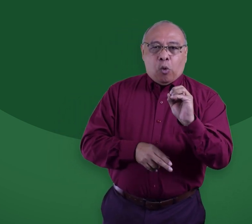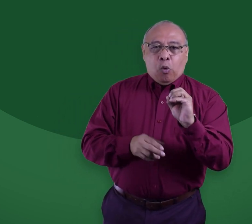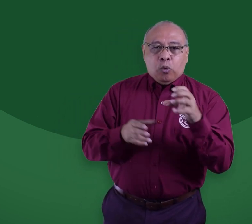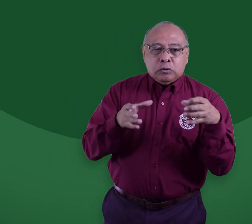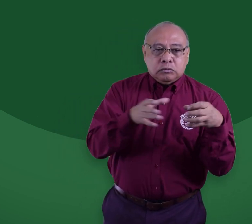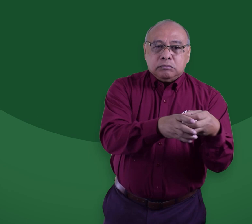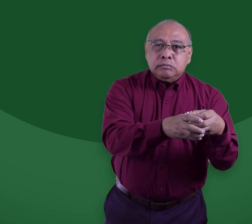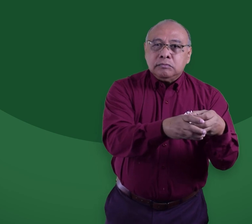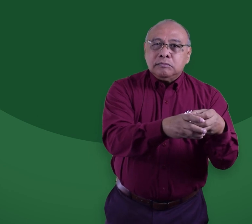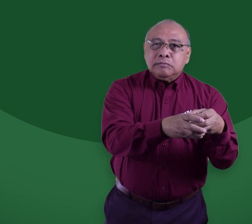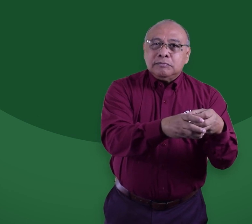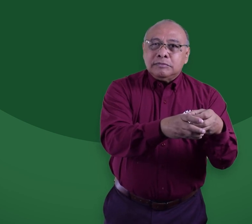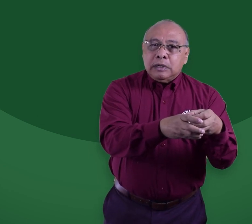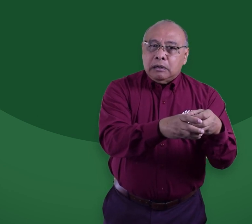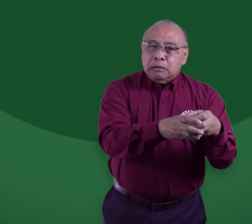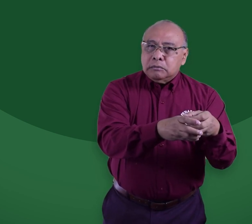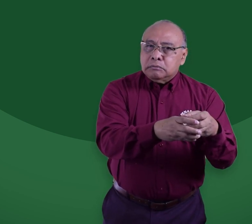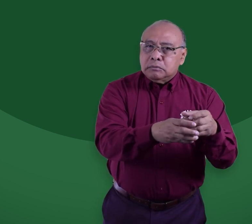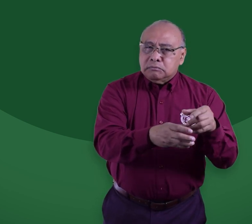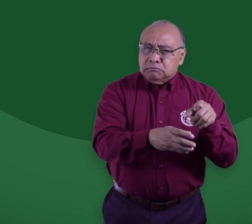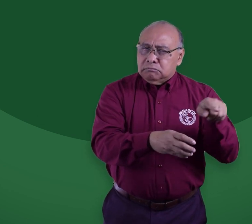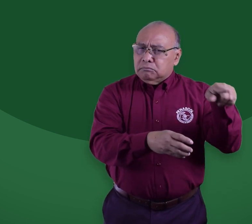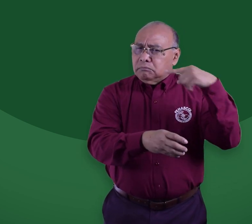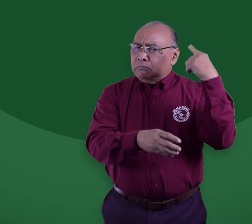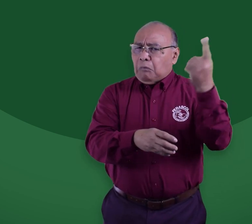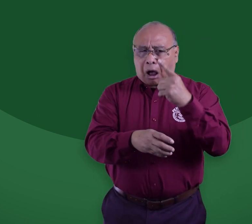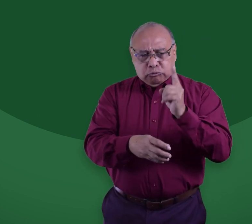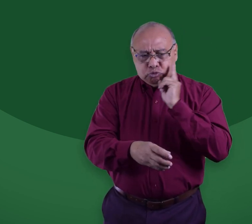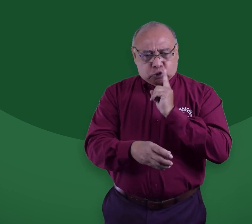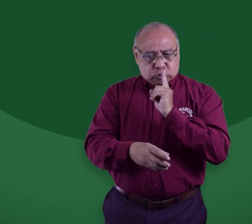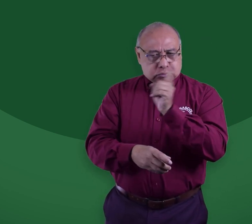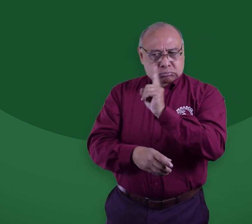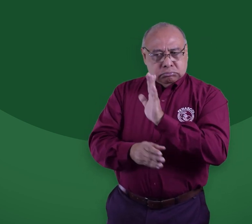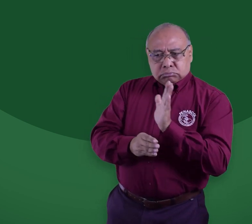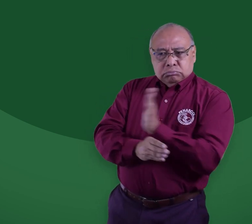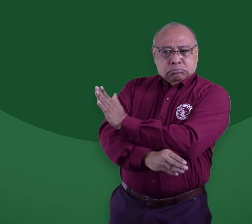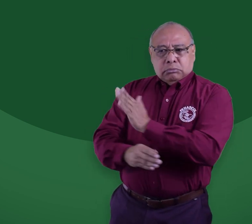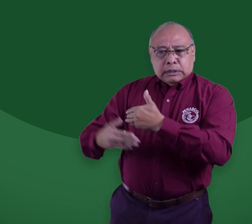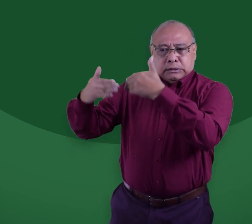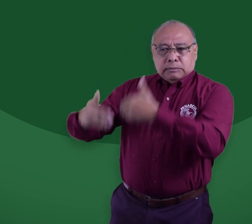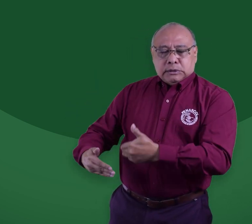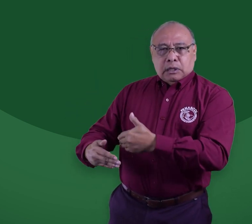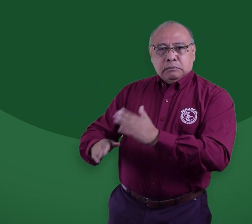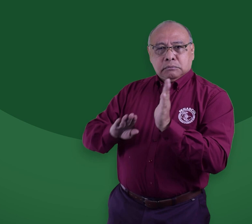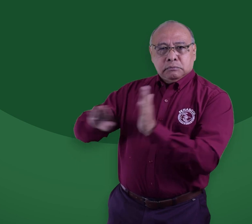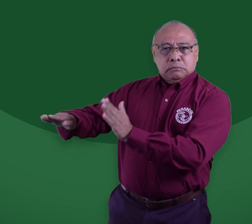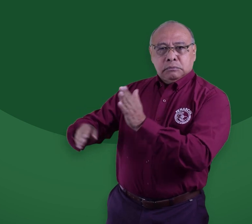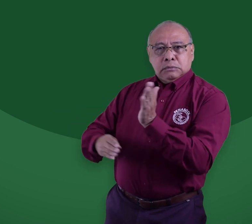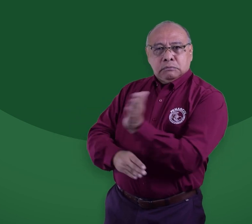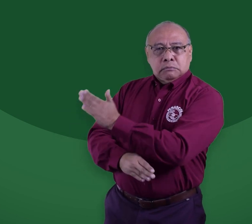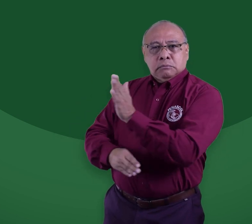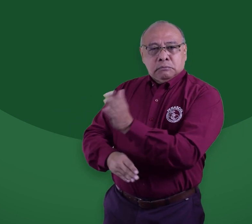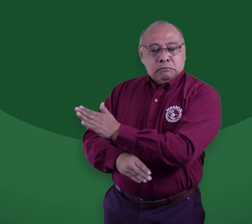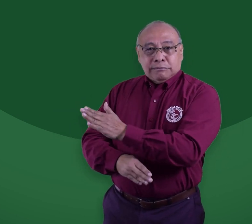Algunos pensarán, pero eso no puede ser así, es parte de la discapacidad.